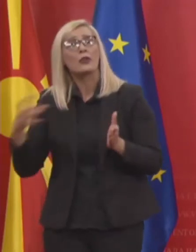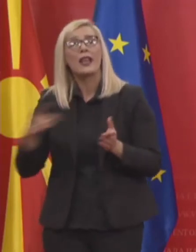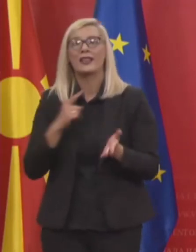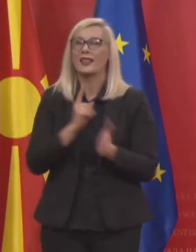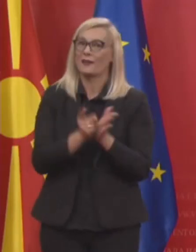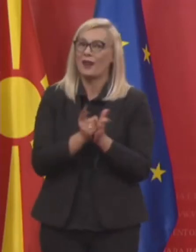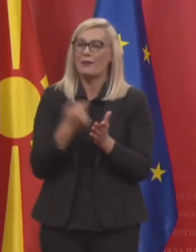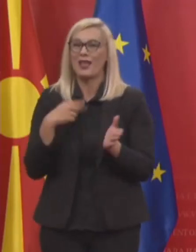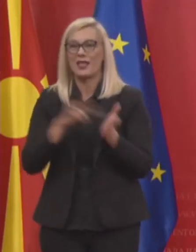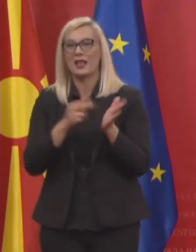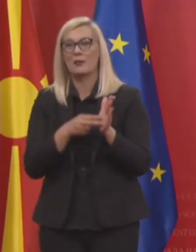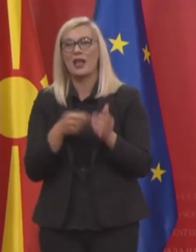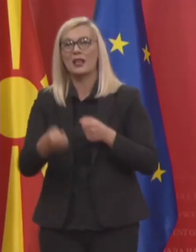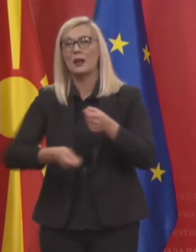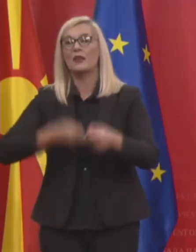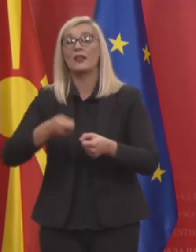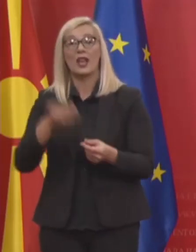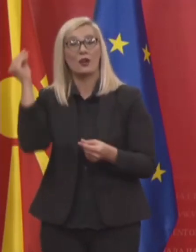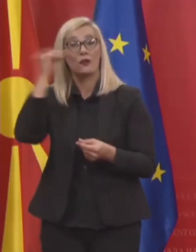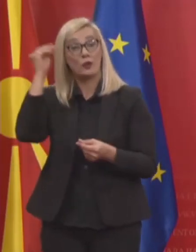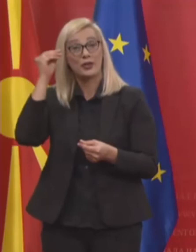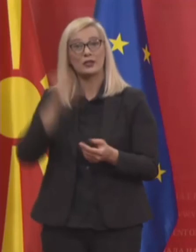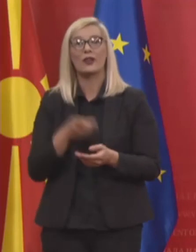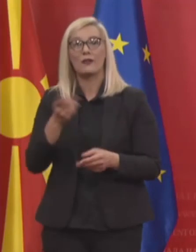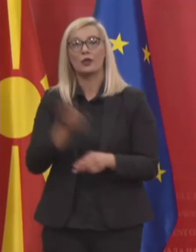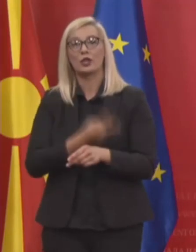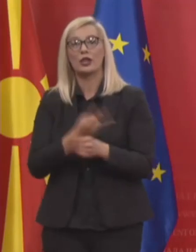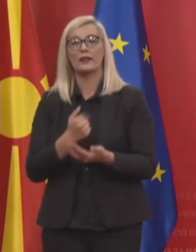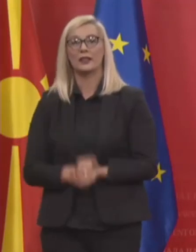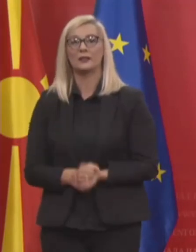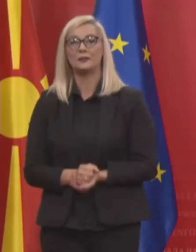да ги планираме инвестициите во образованијето во државата.